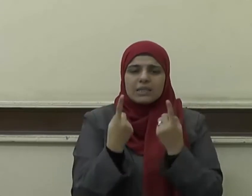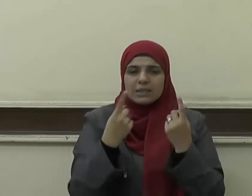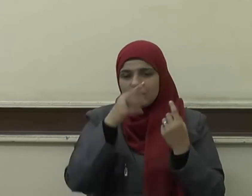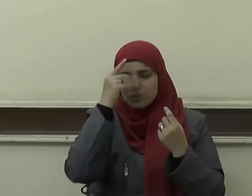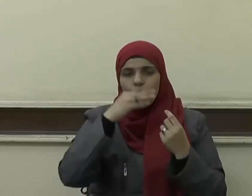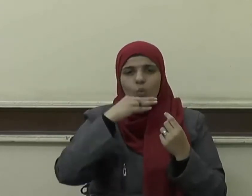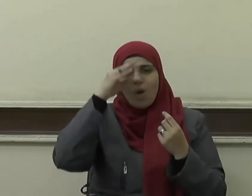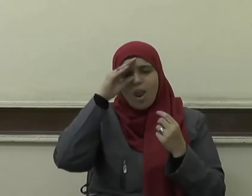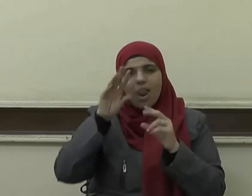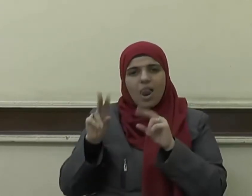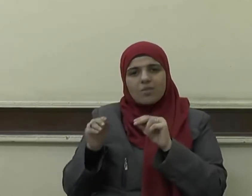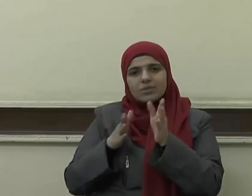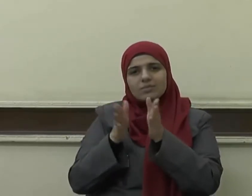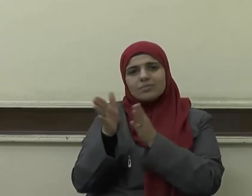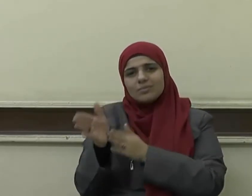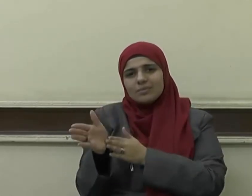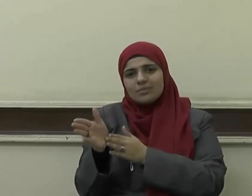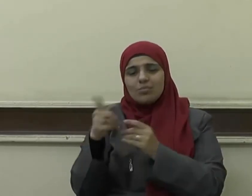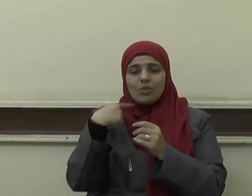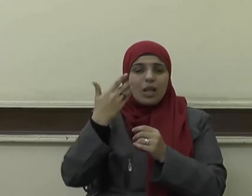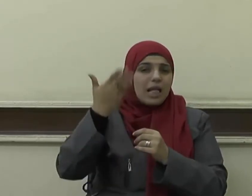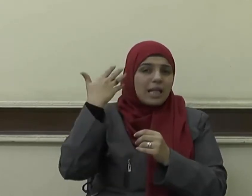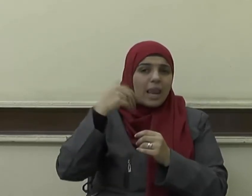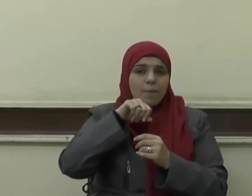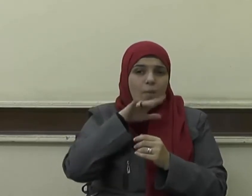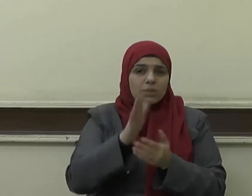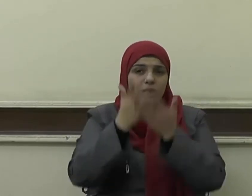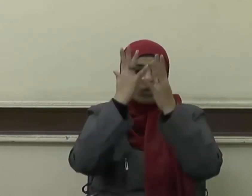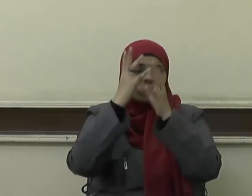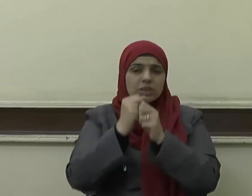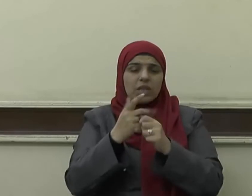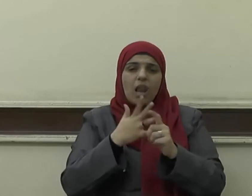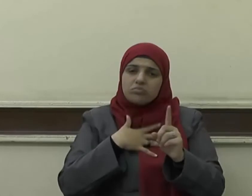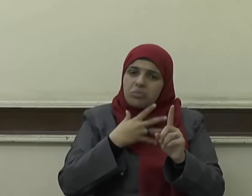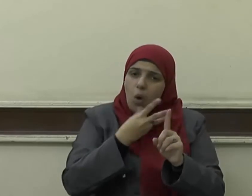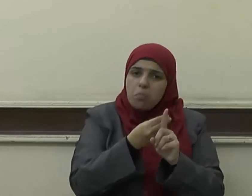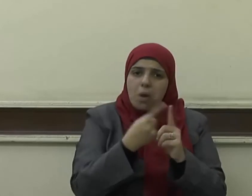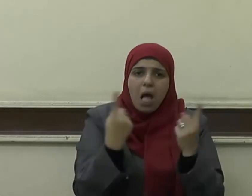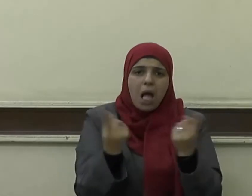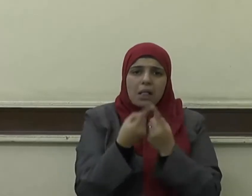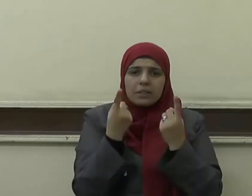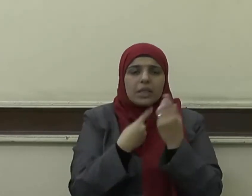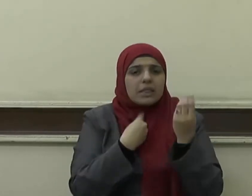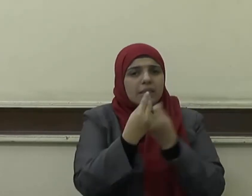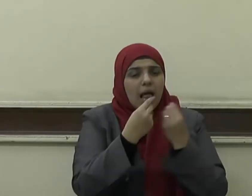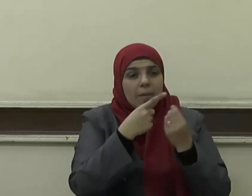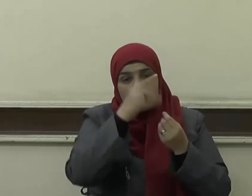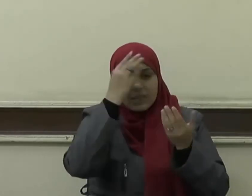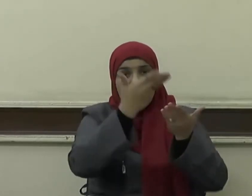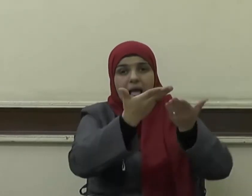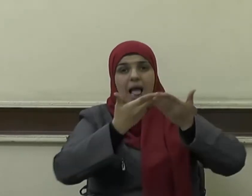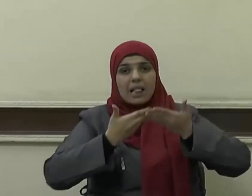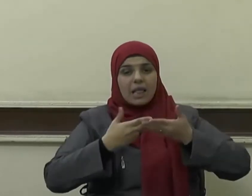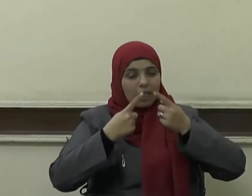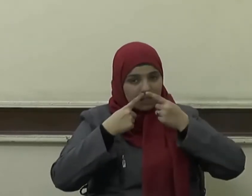ويقبل هديتهم ويجيب دعوتهم ويعود مريضهم إظهارا